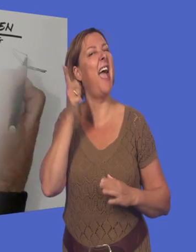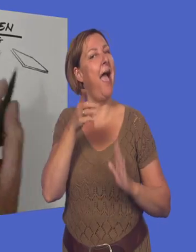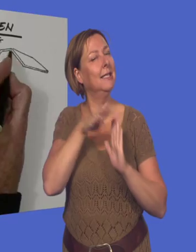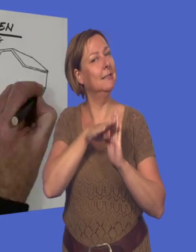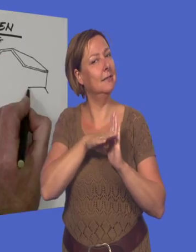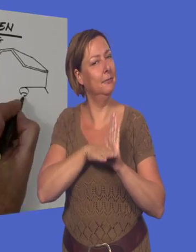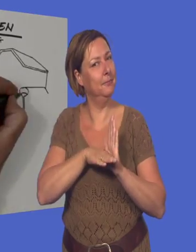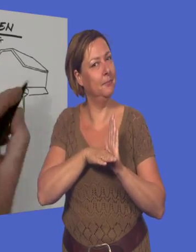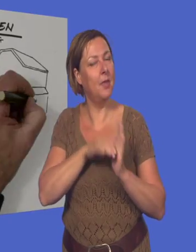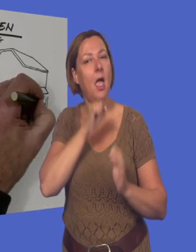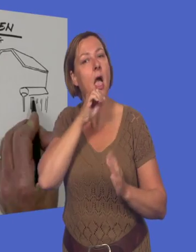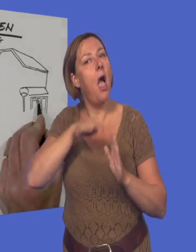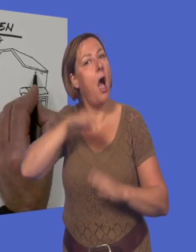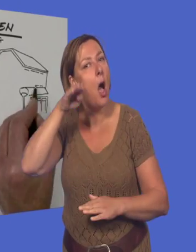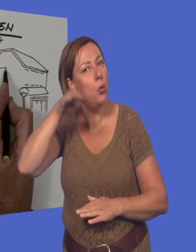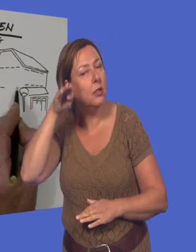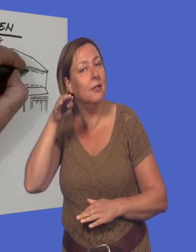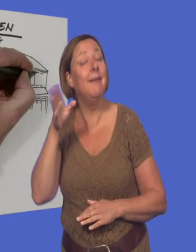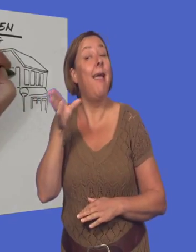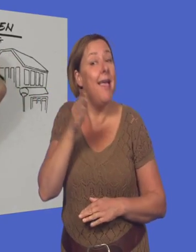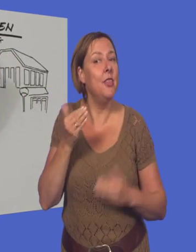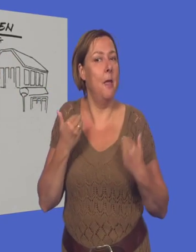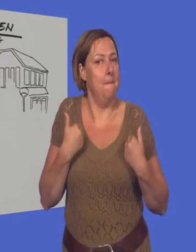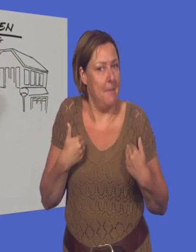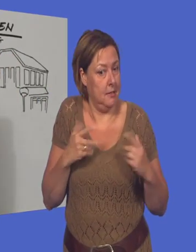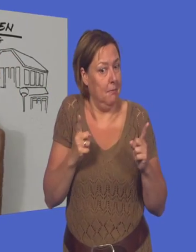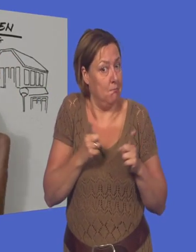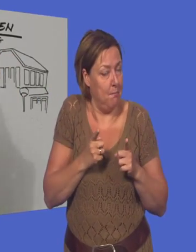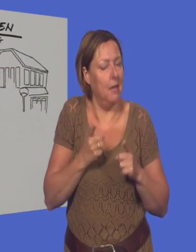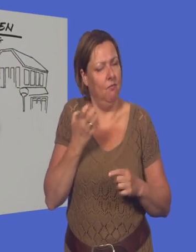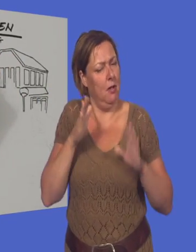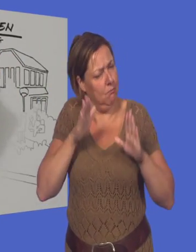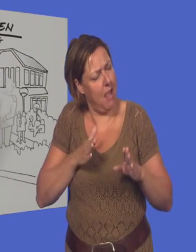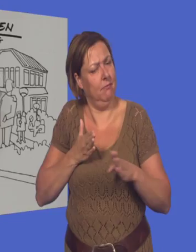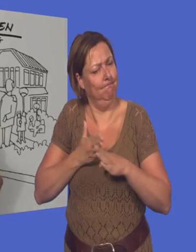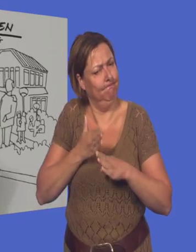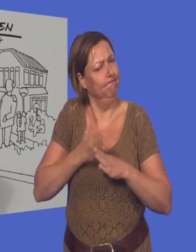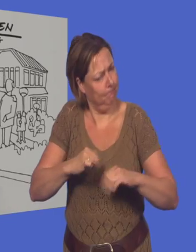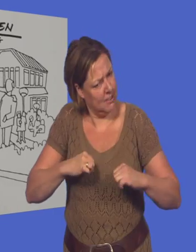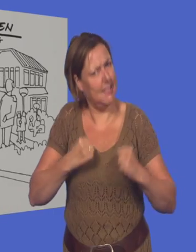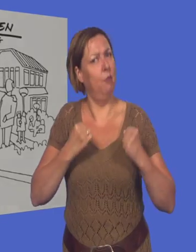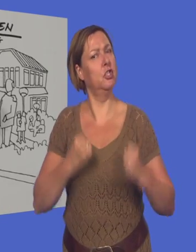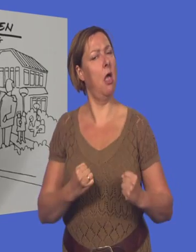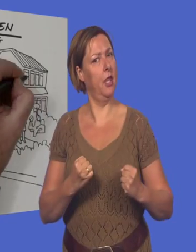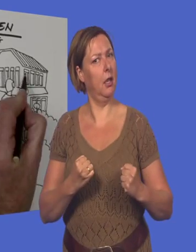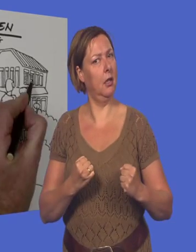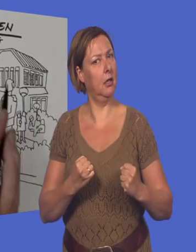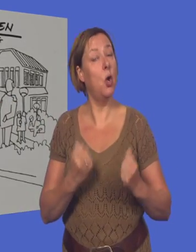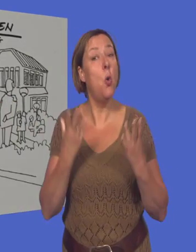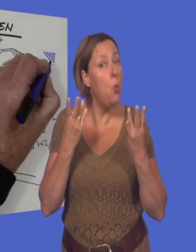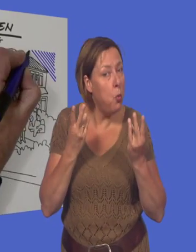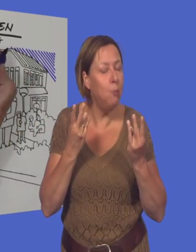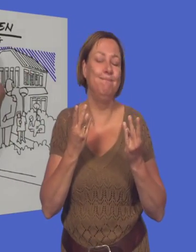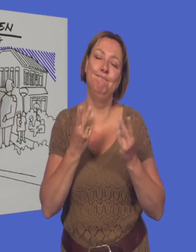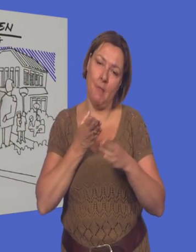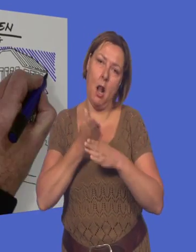Ouderen en mensen met een beperking willen zo zelfstandig mogelijk kunnen leven. Dat maken we mogelijk door de langdurige zorg anders